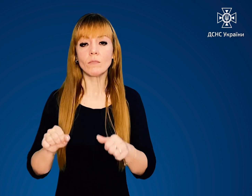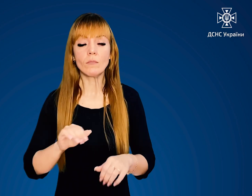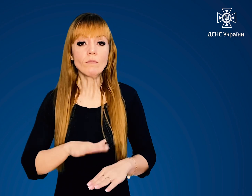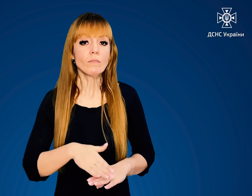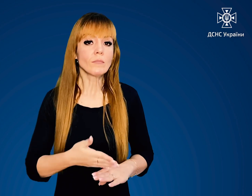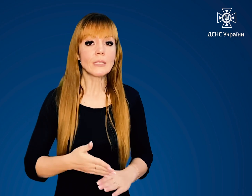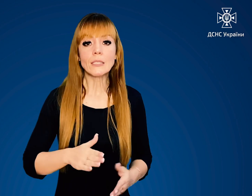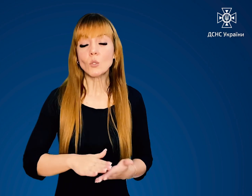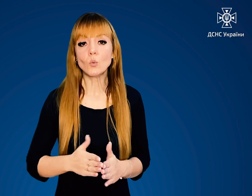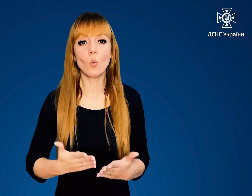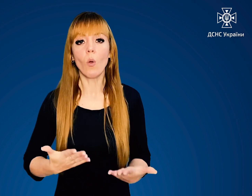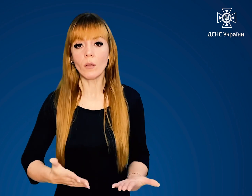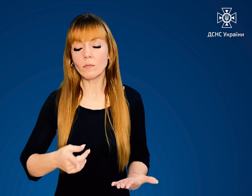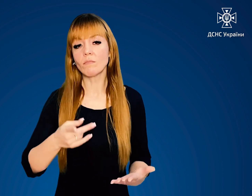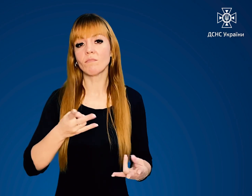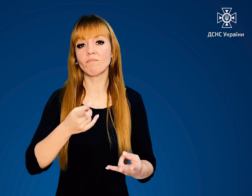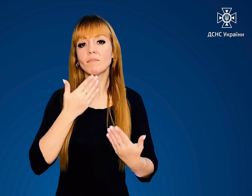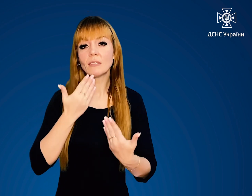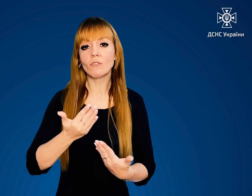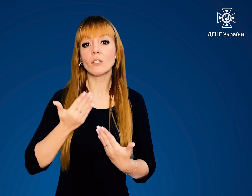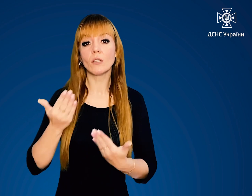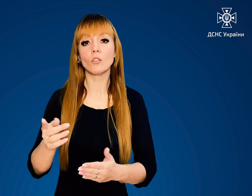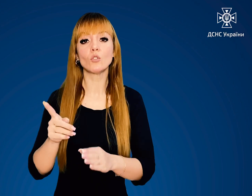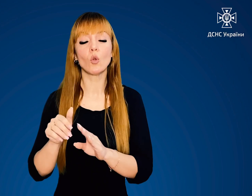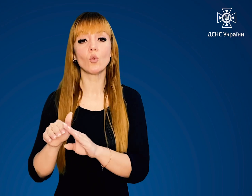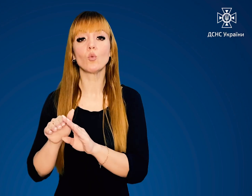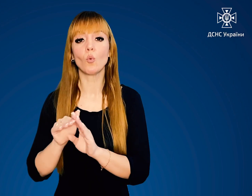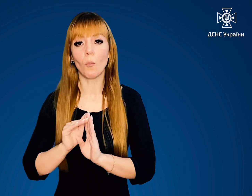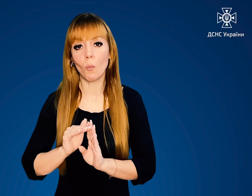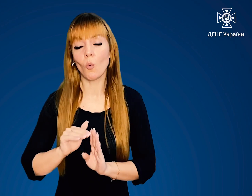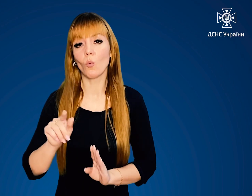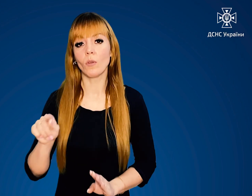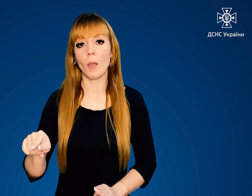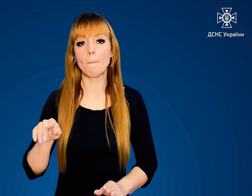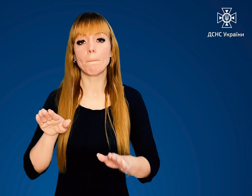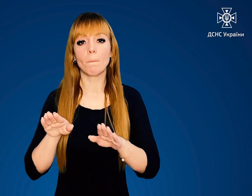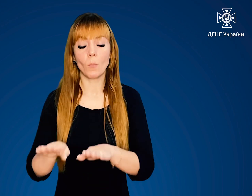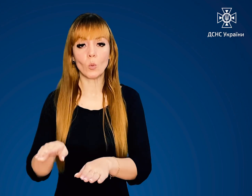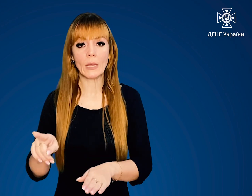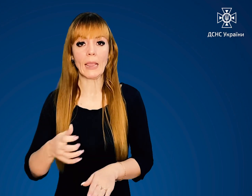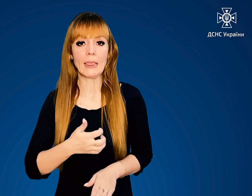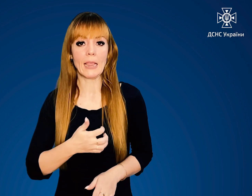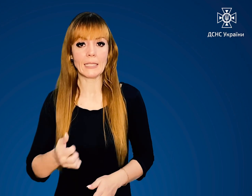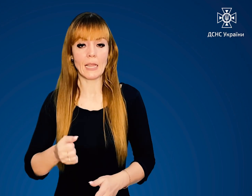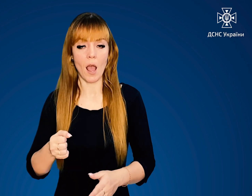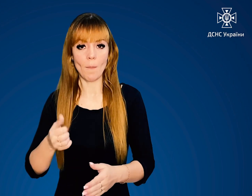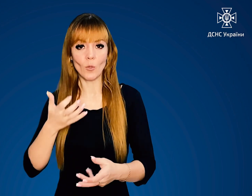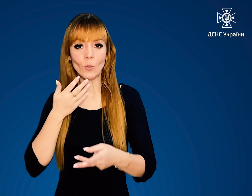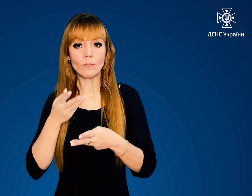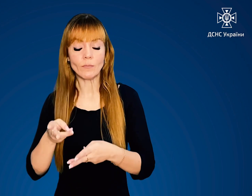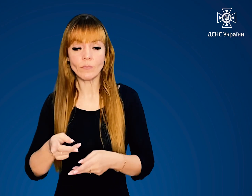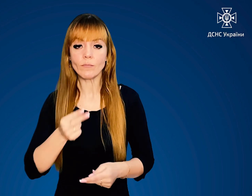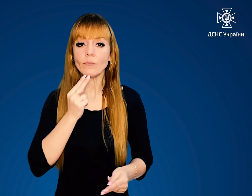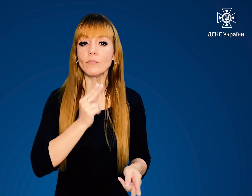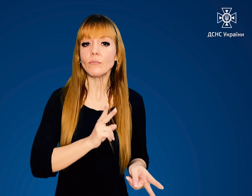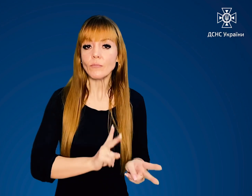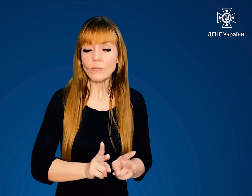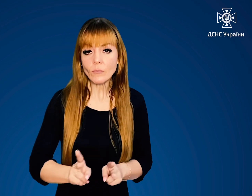нестерпних або скрутних ситуаціях звертайтеся за допомогою до пунктів незглавності Готуйте